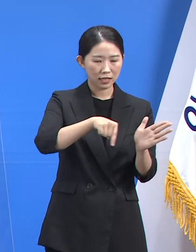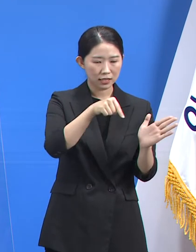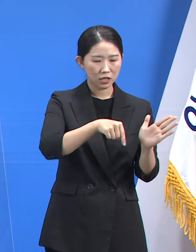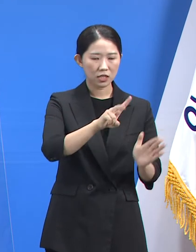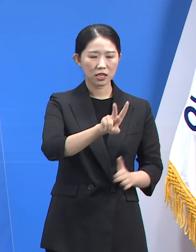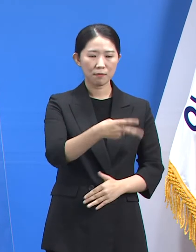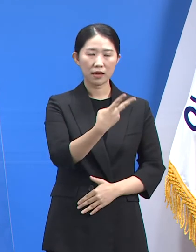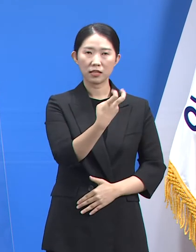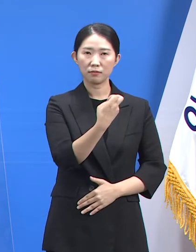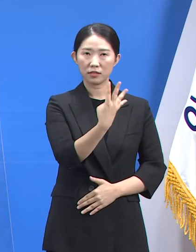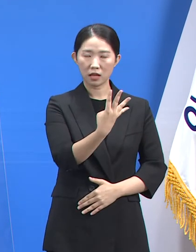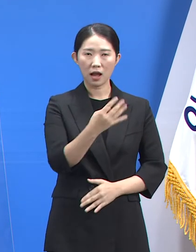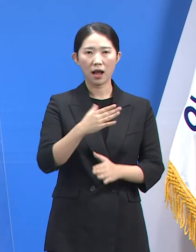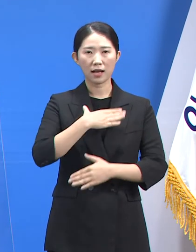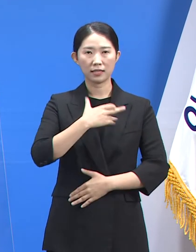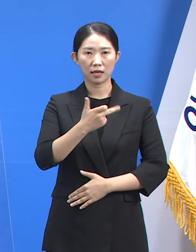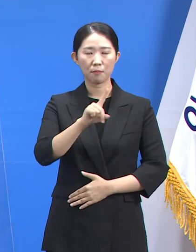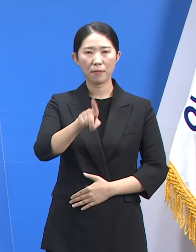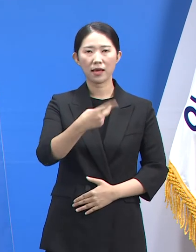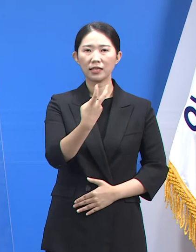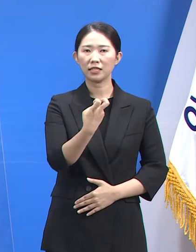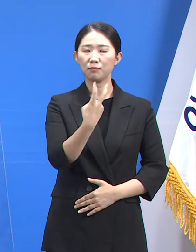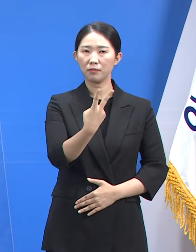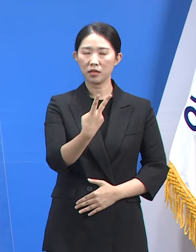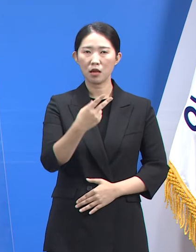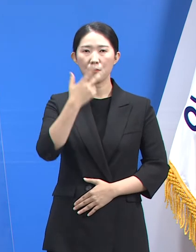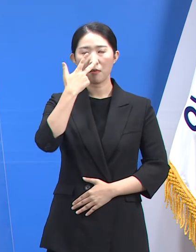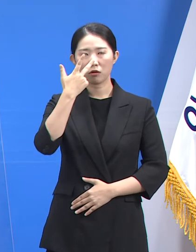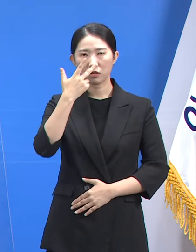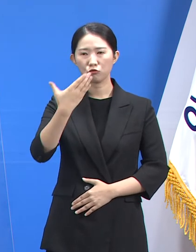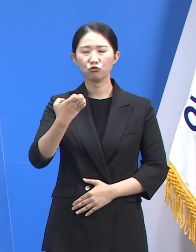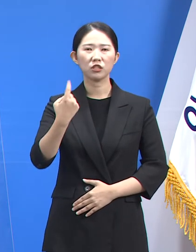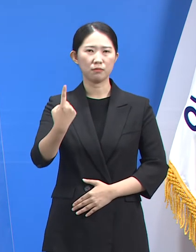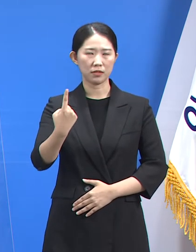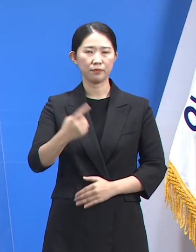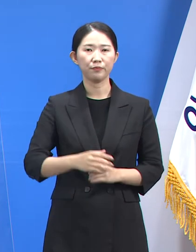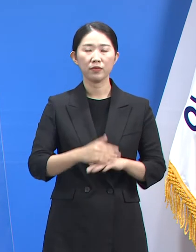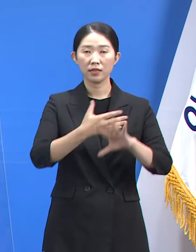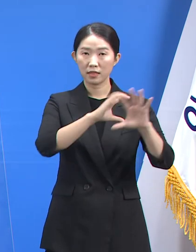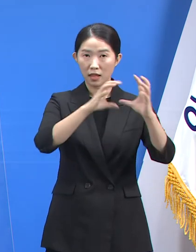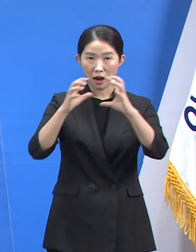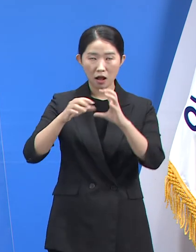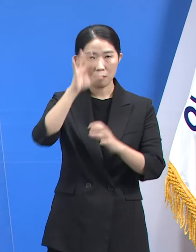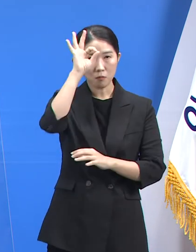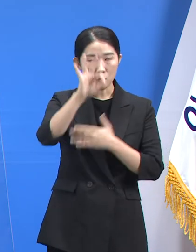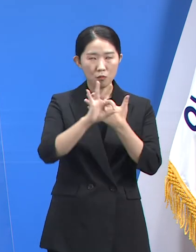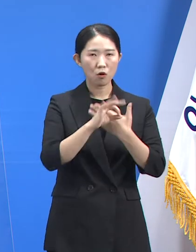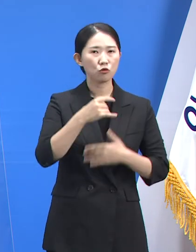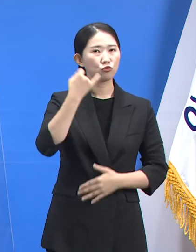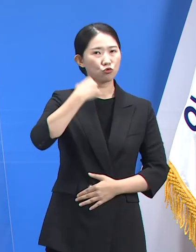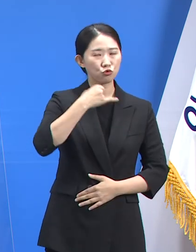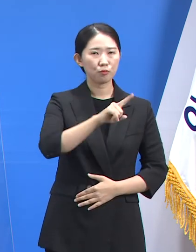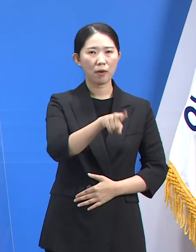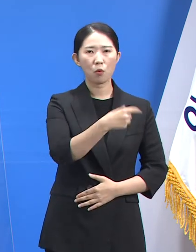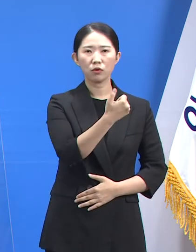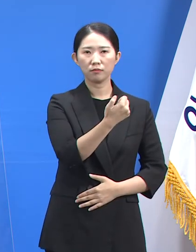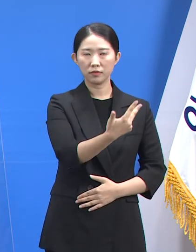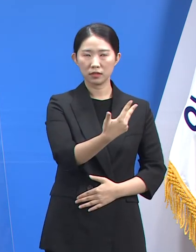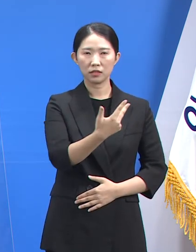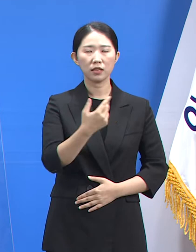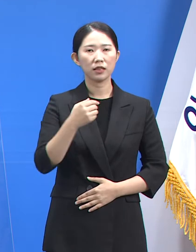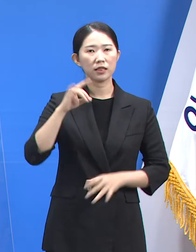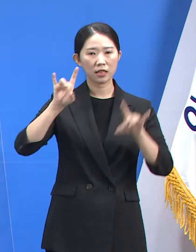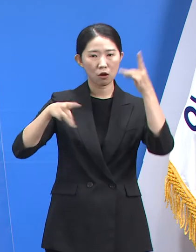안산시 122명, 평택시 91명 순입니다. 국적별로는 중국이 157명, 태국 78명,